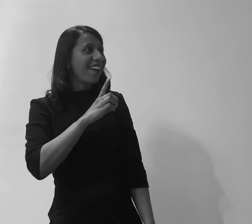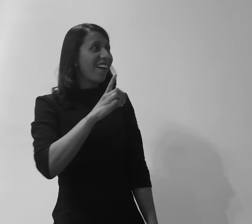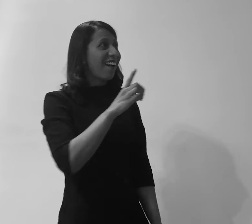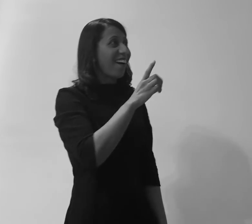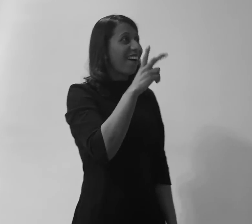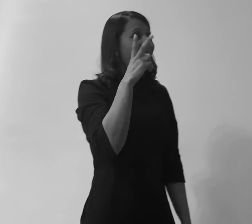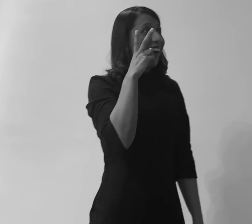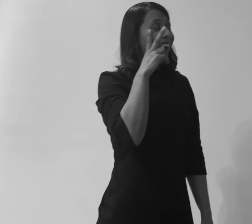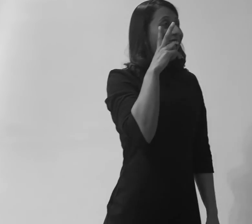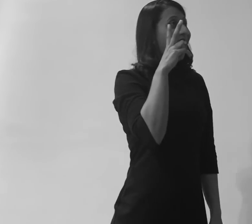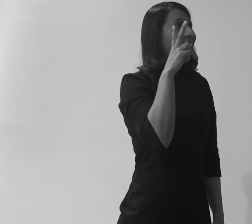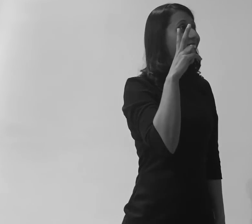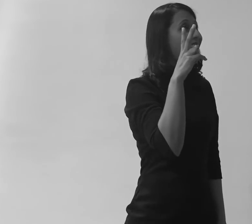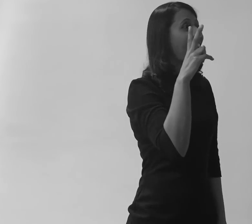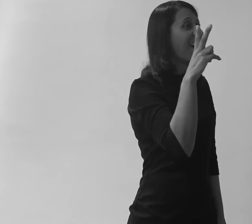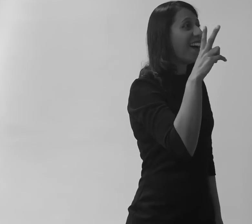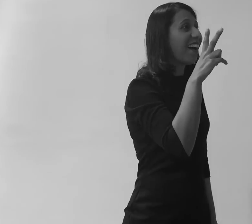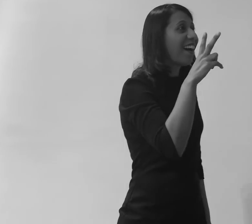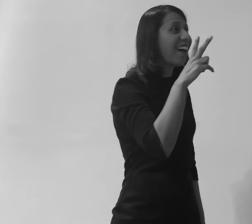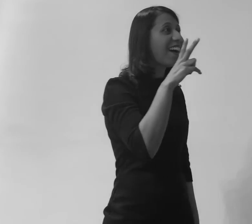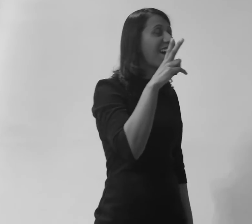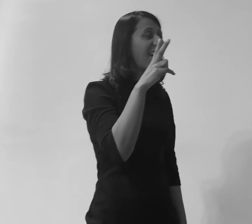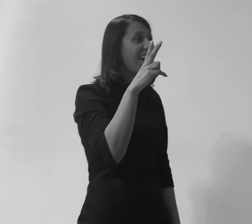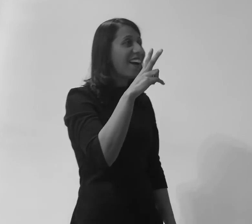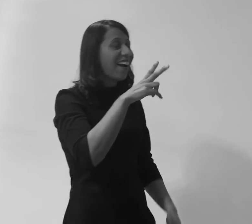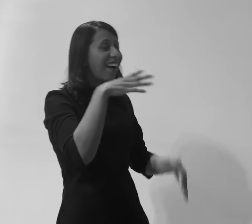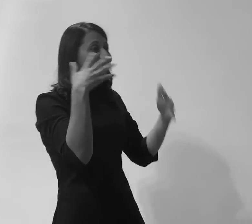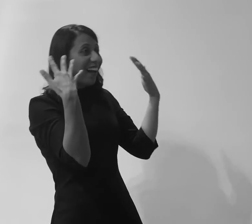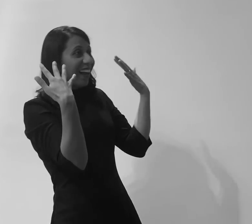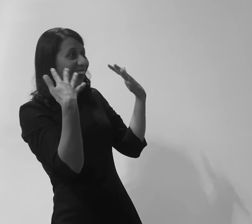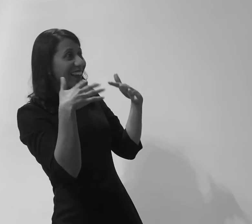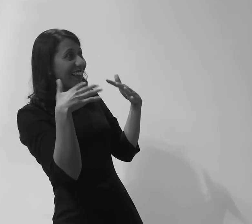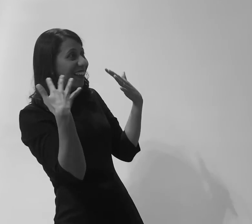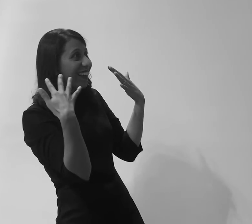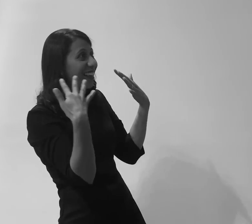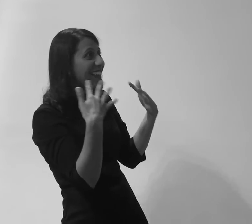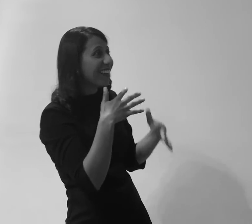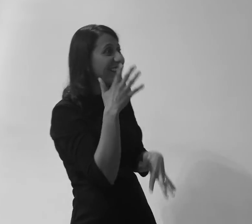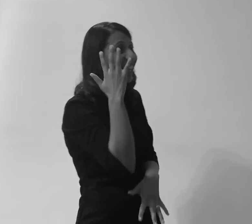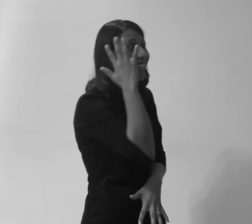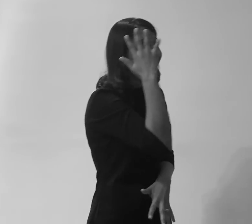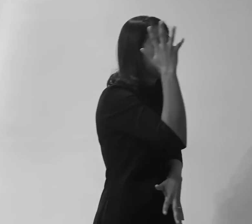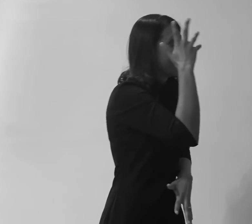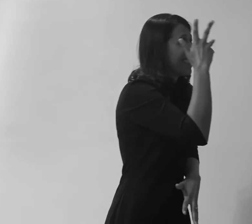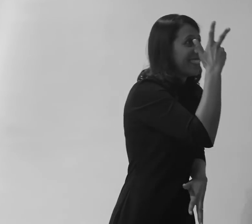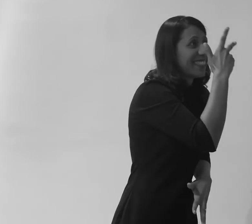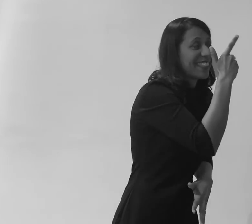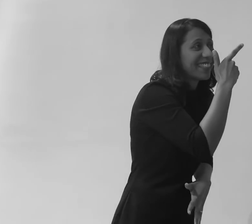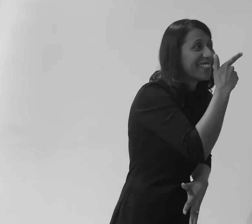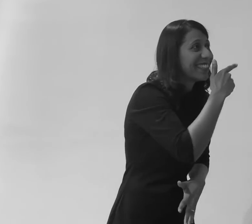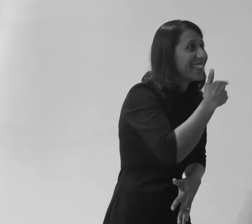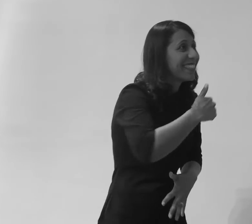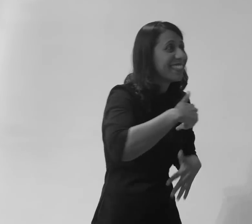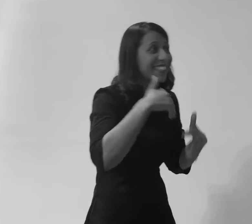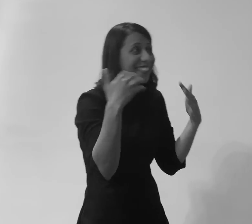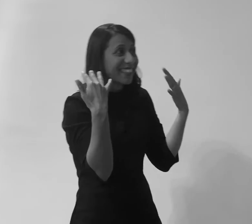olhe a terra que lhe prometi